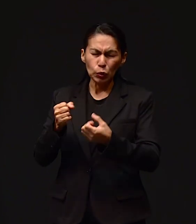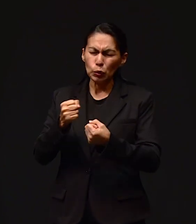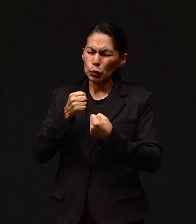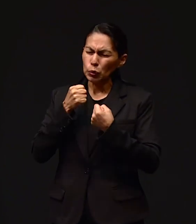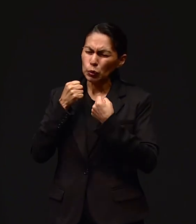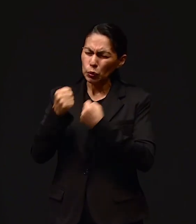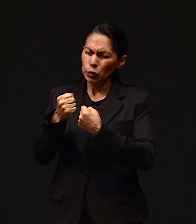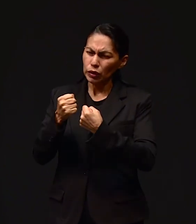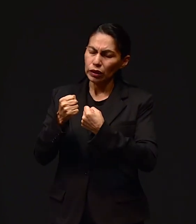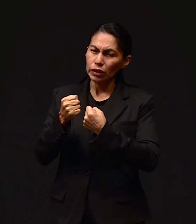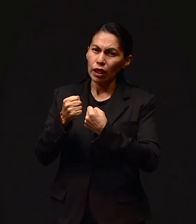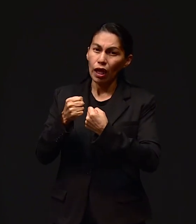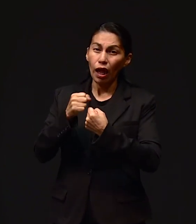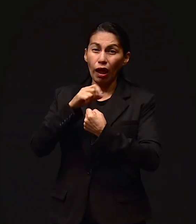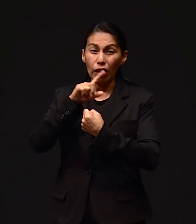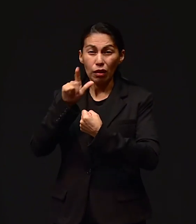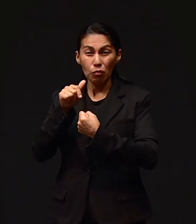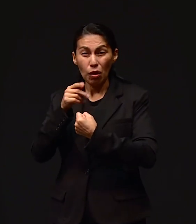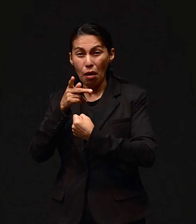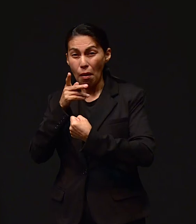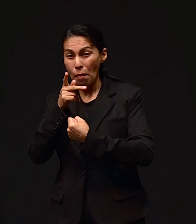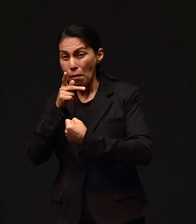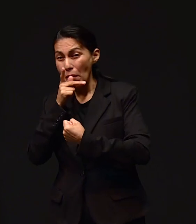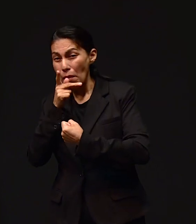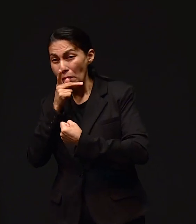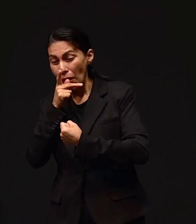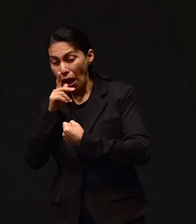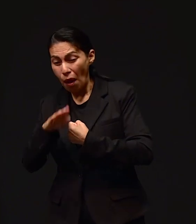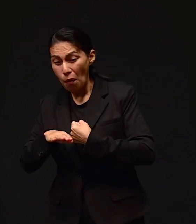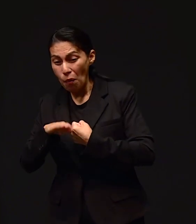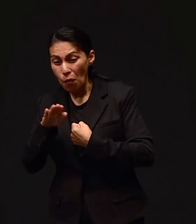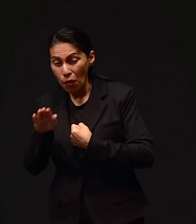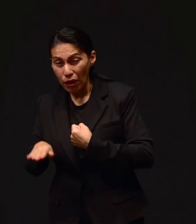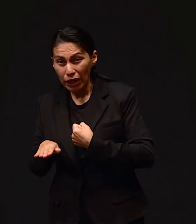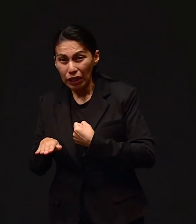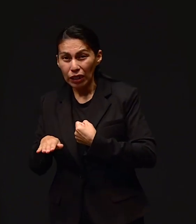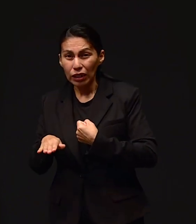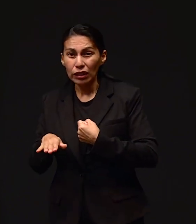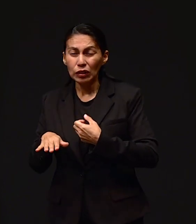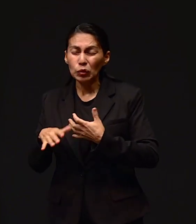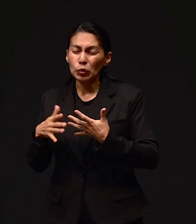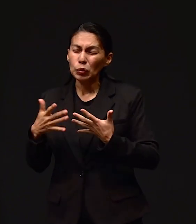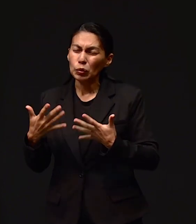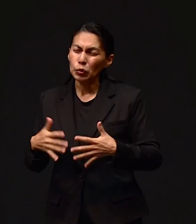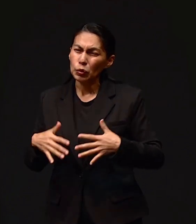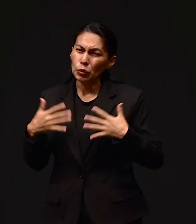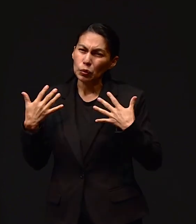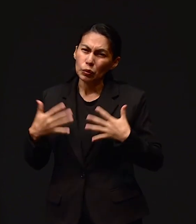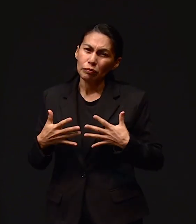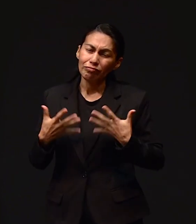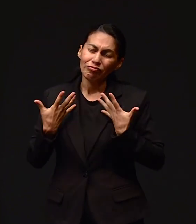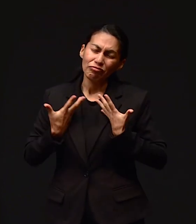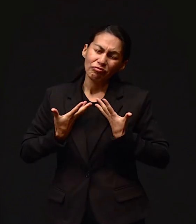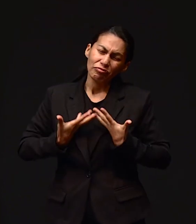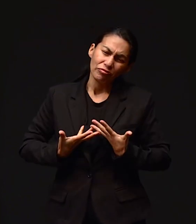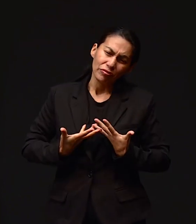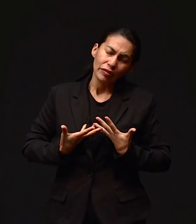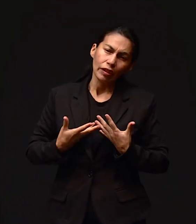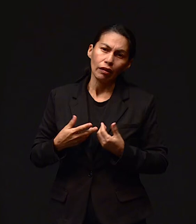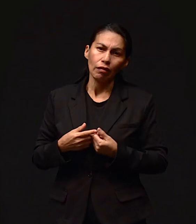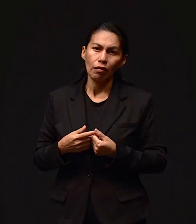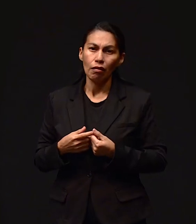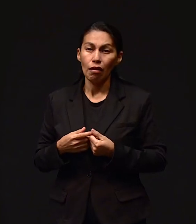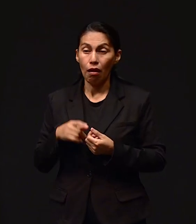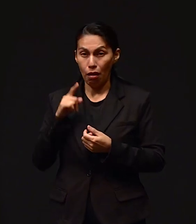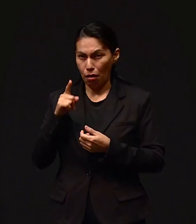Si él fallece y ya no lo tenía como un apoyo, aunque sea moral, y bueno, en parte económica